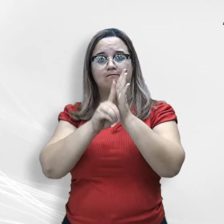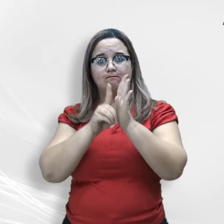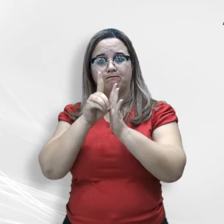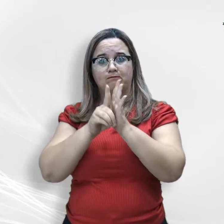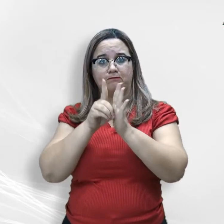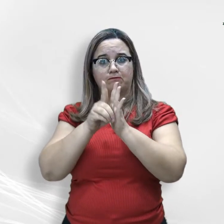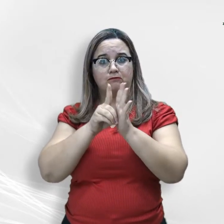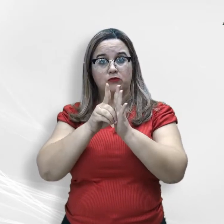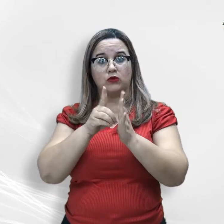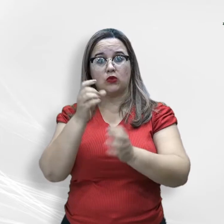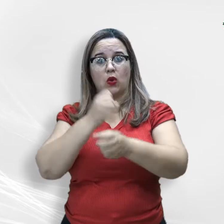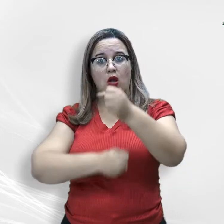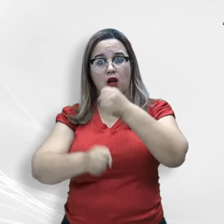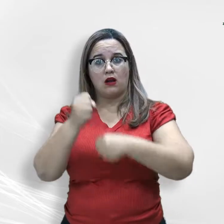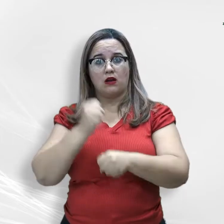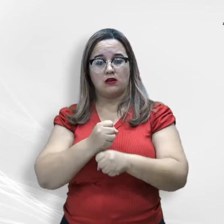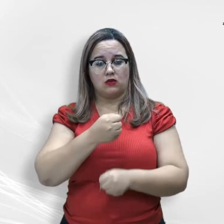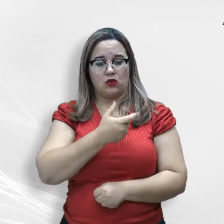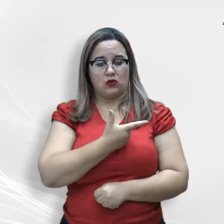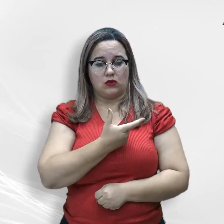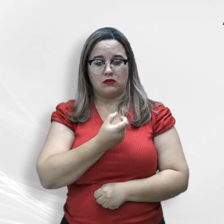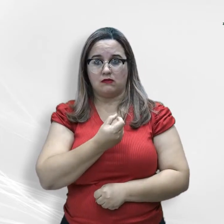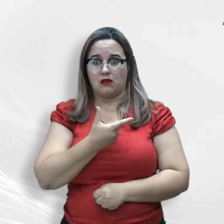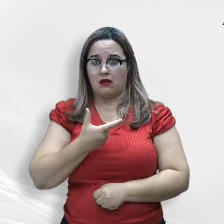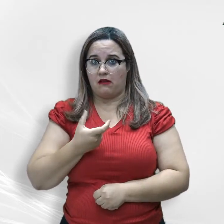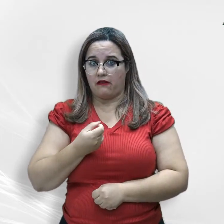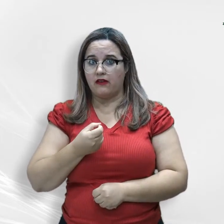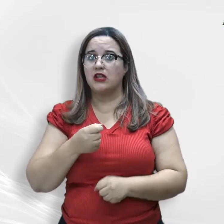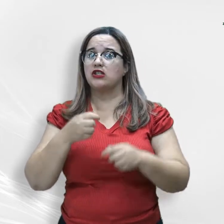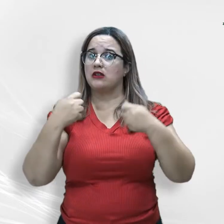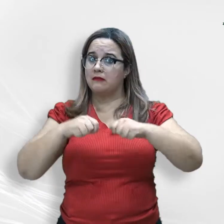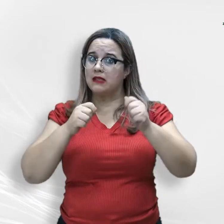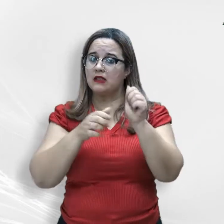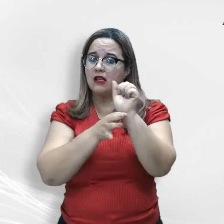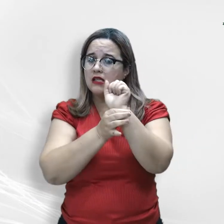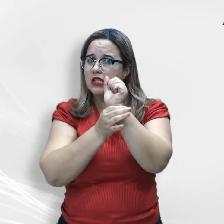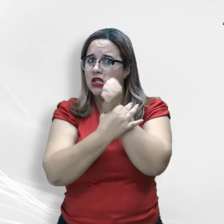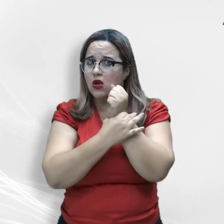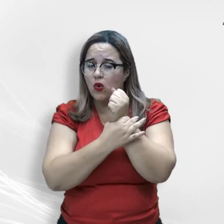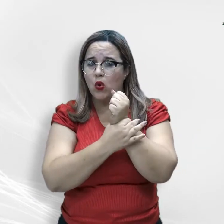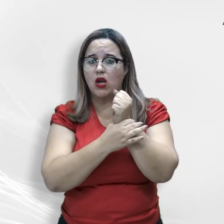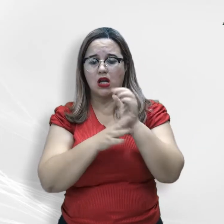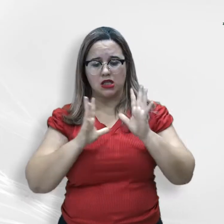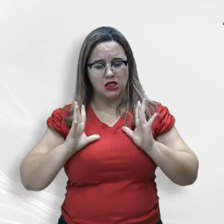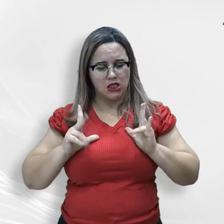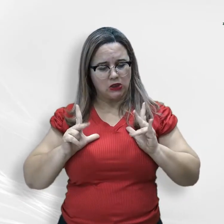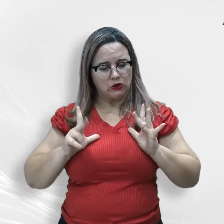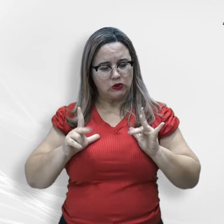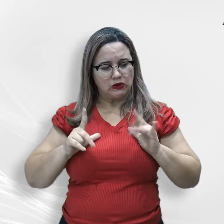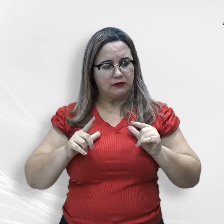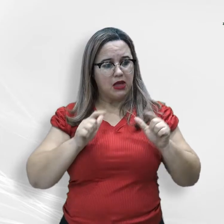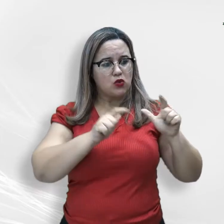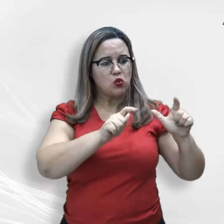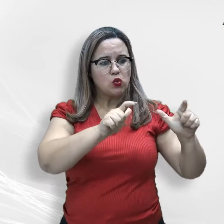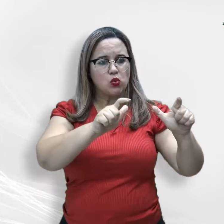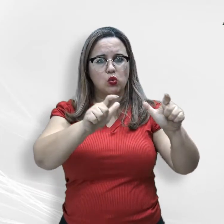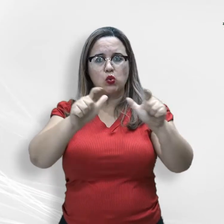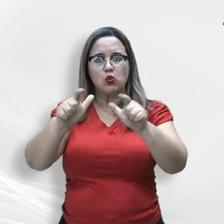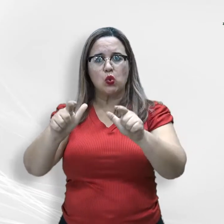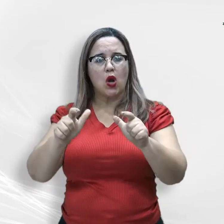-2020 que versa sobre recomendações sanitárias para o retorno presencial das atividades dos estabelecimentos de ensino no Estado